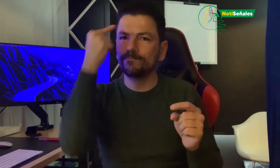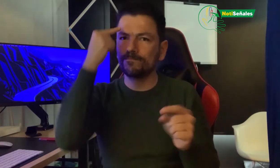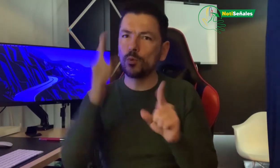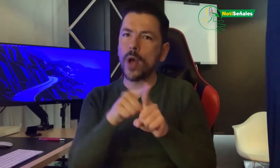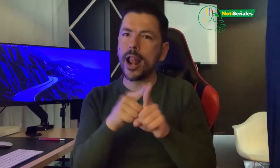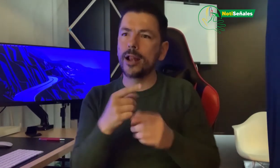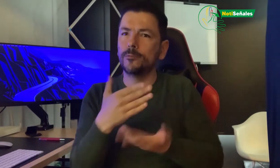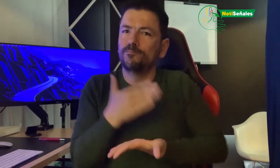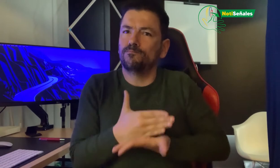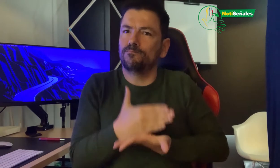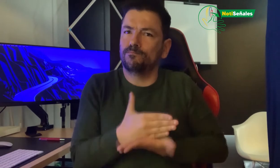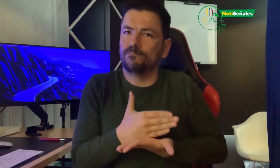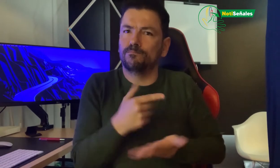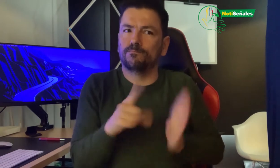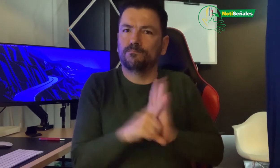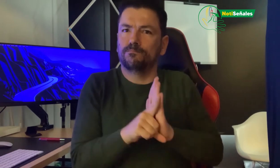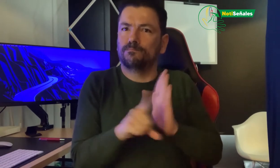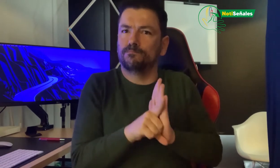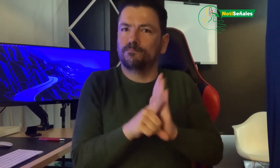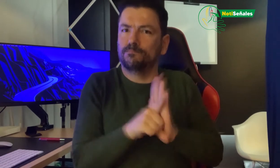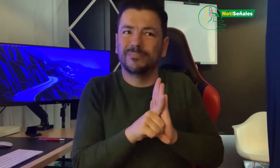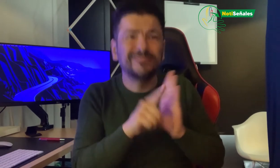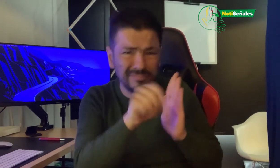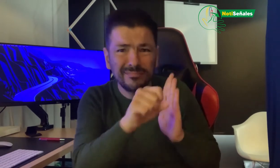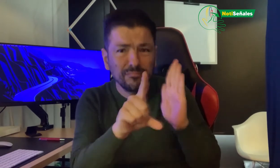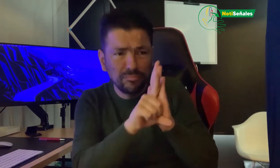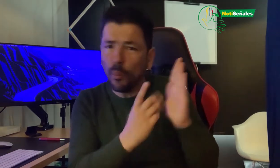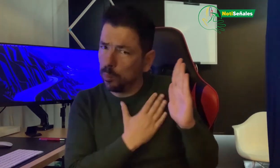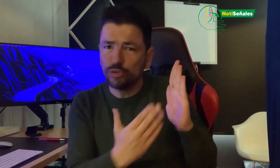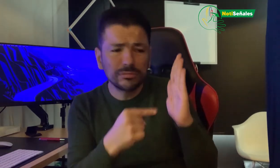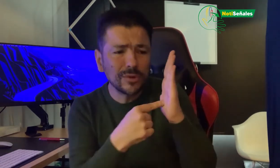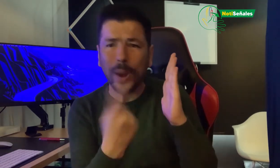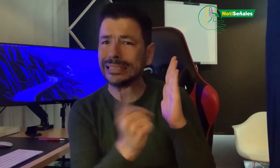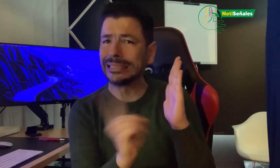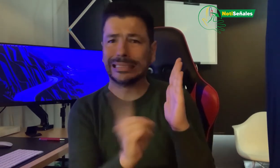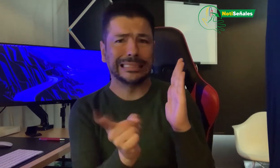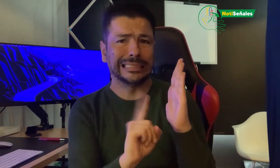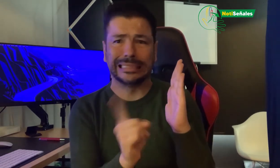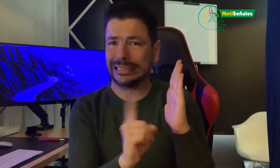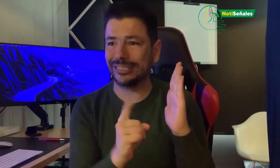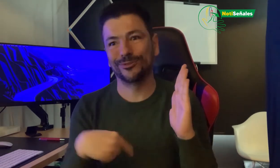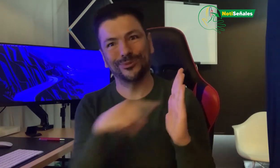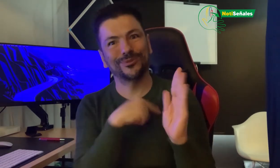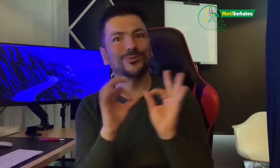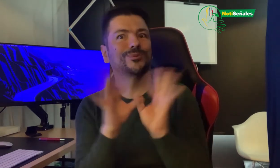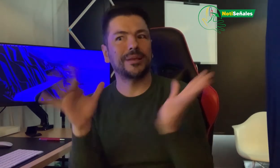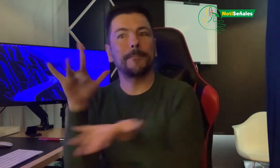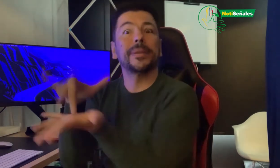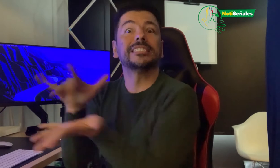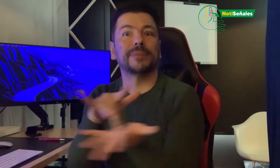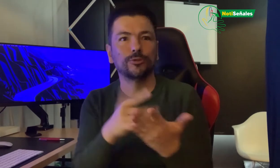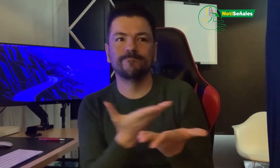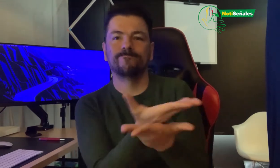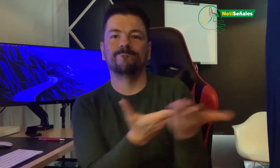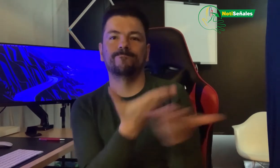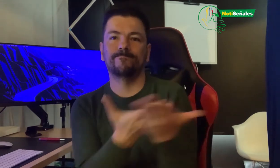a través de la ley, claro que sí, pero pues esta ley no se aplica. Menos mal estuvimos ahí participando para tener como estas